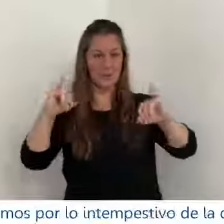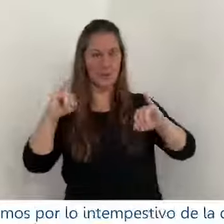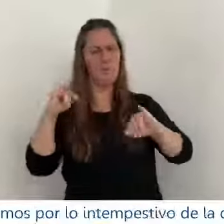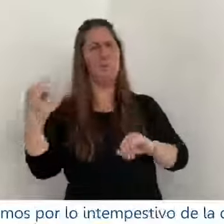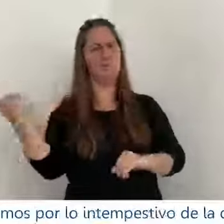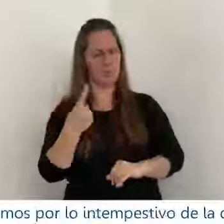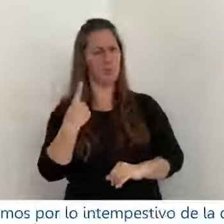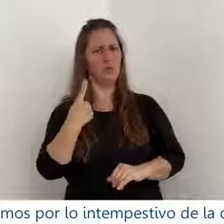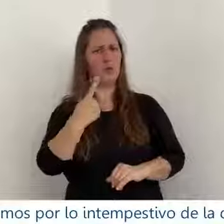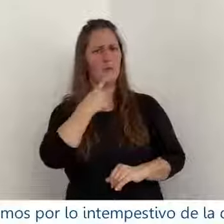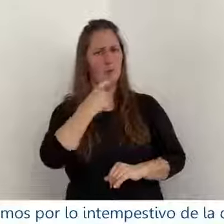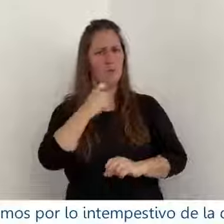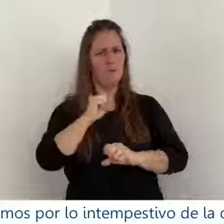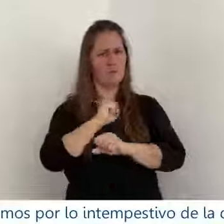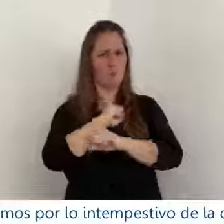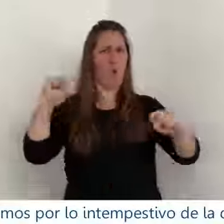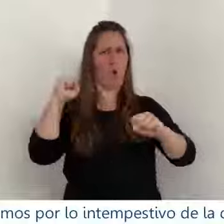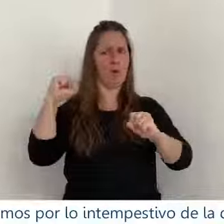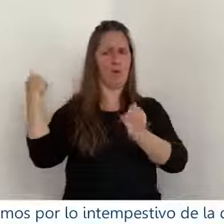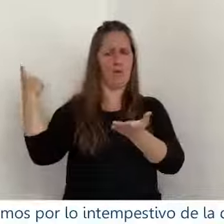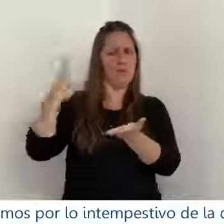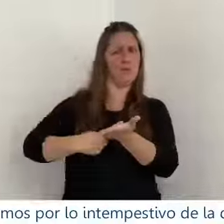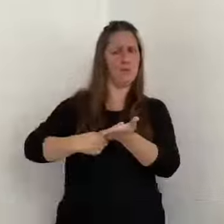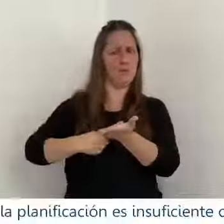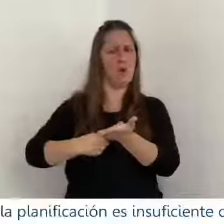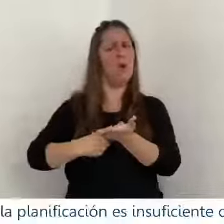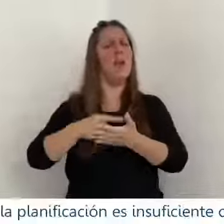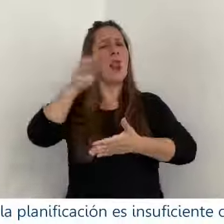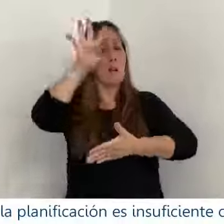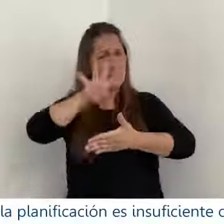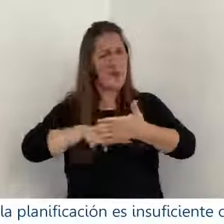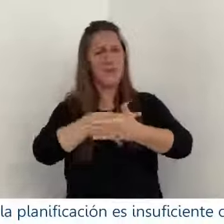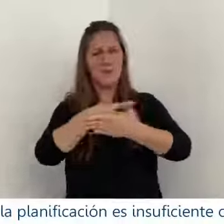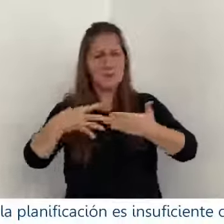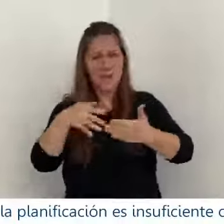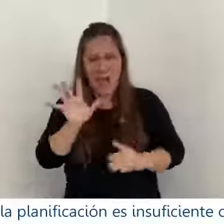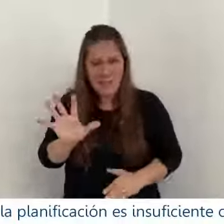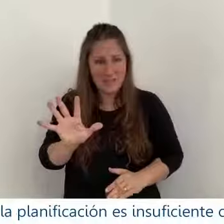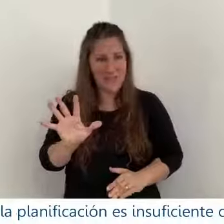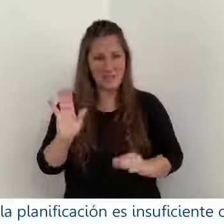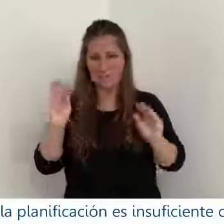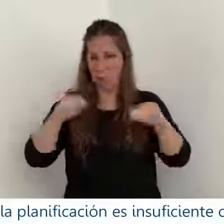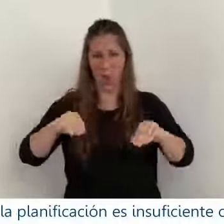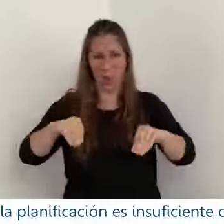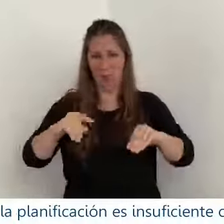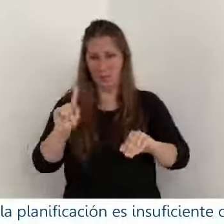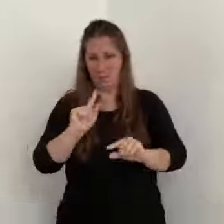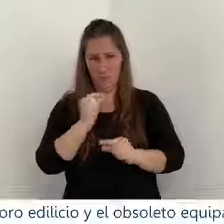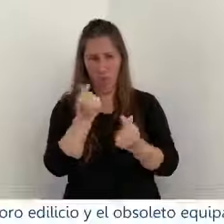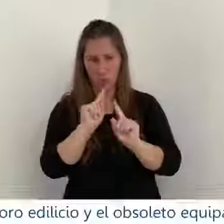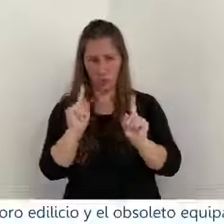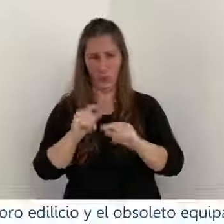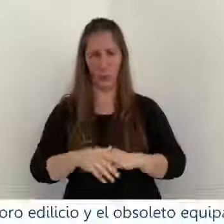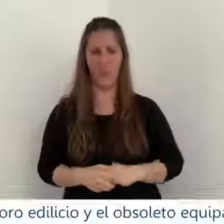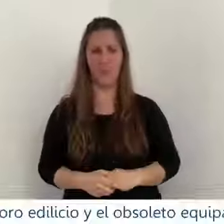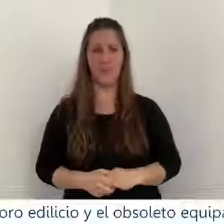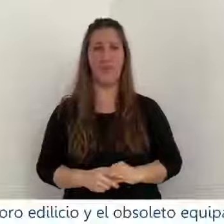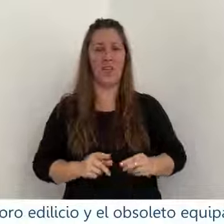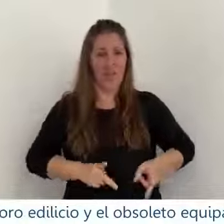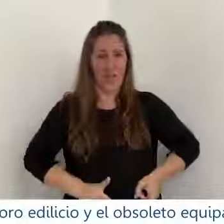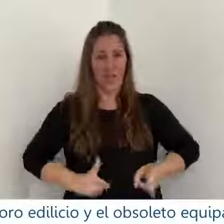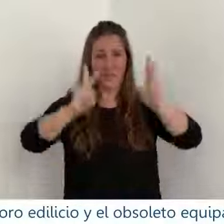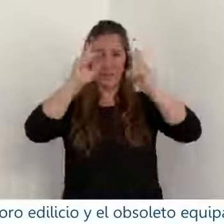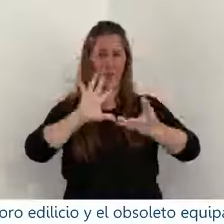entendemos por lo intespectivo de la decisión que la planificación es insuficiente o nula El